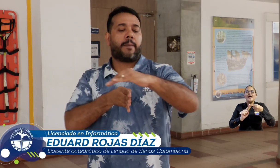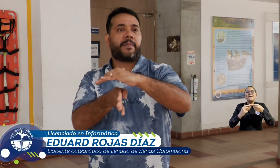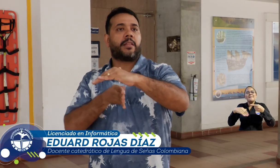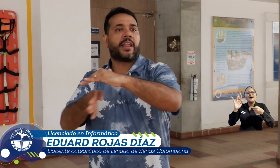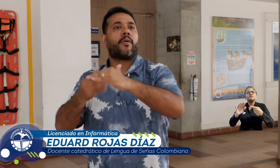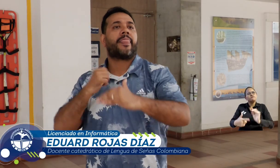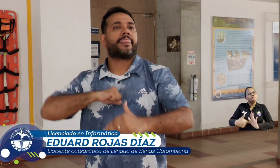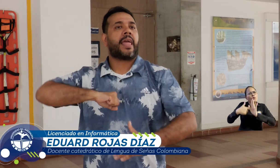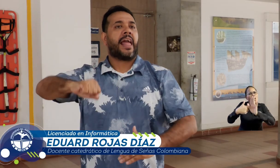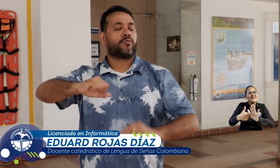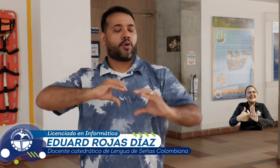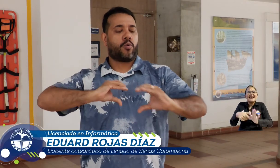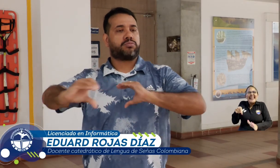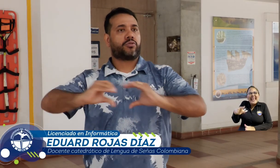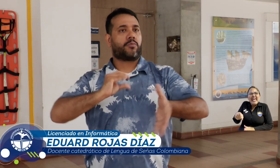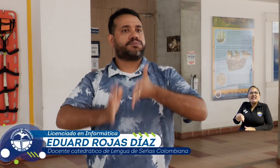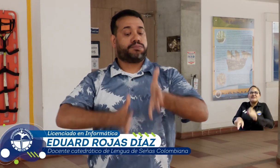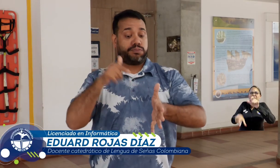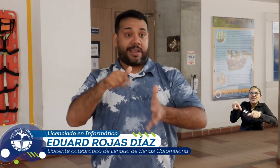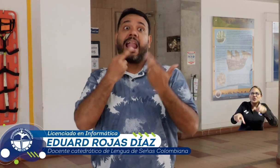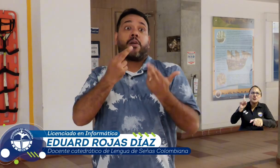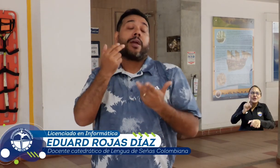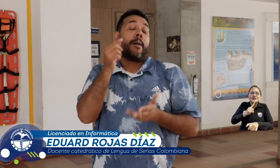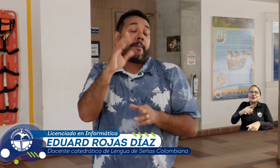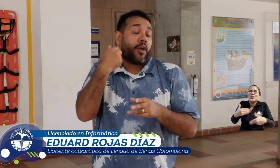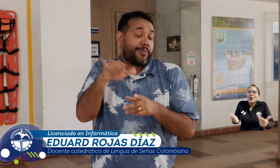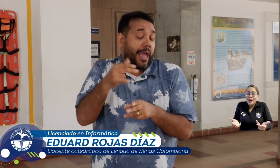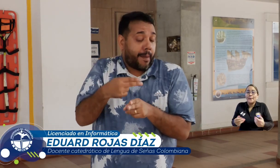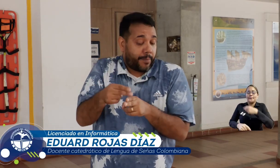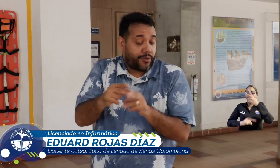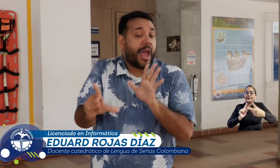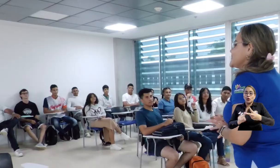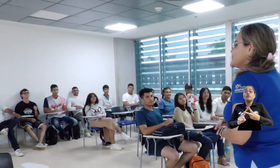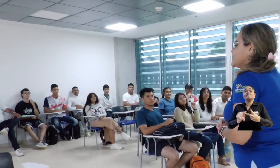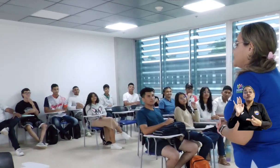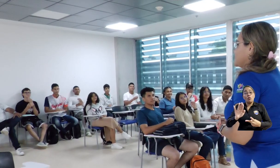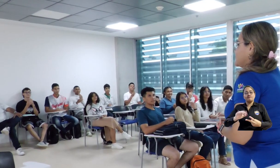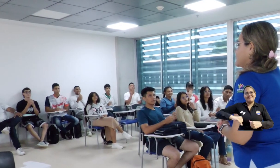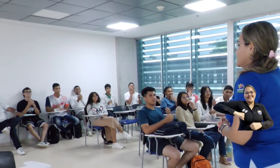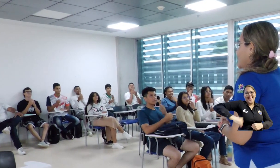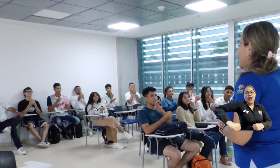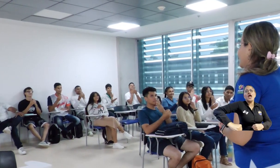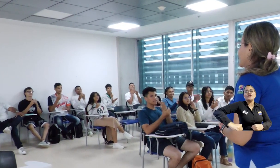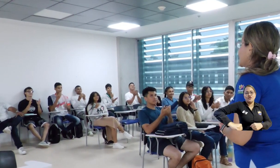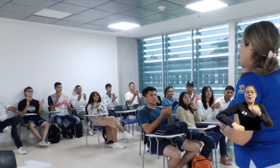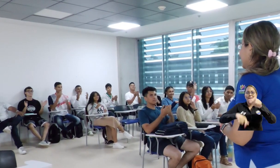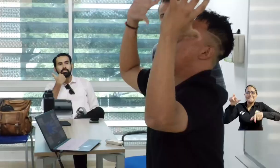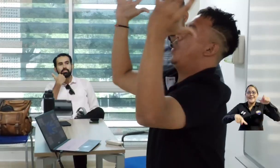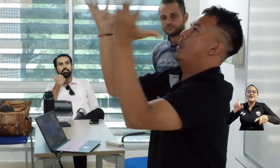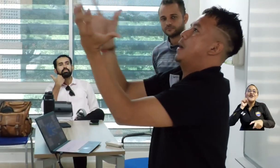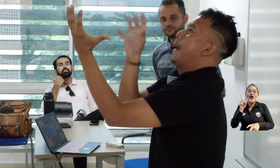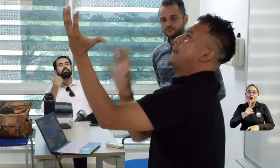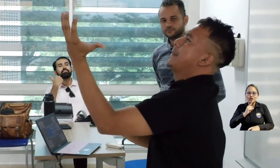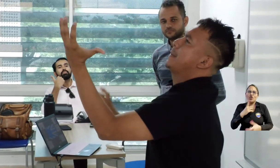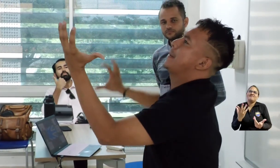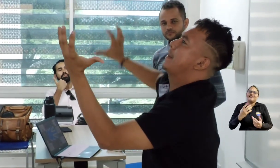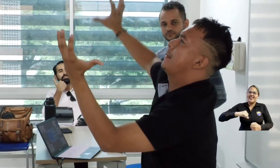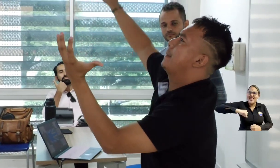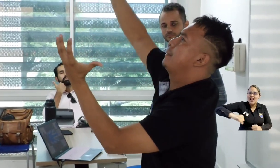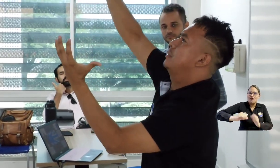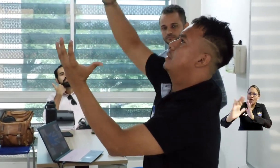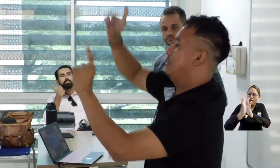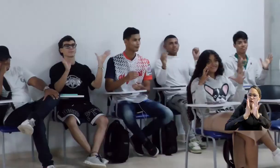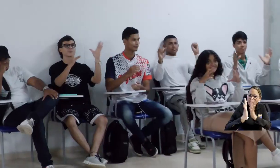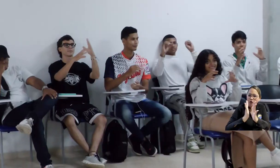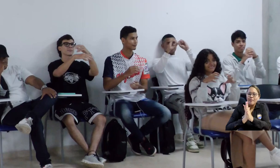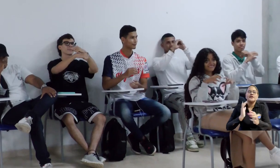Primero ofrece una visión de lo que son las personas sordas, también promovemos los derechos de nosotros como